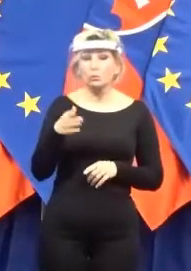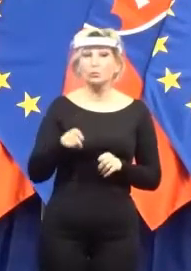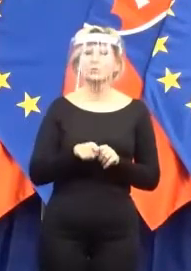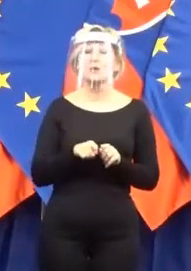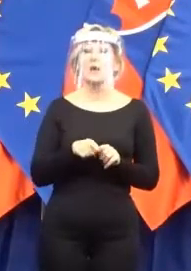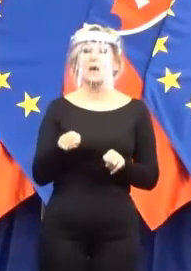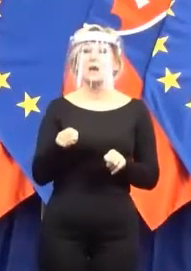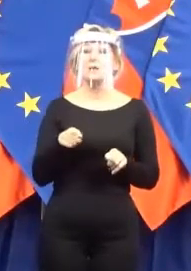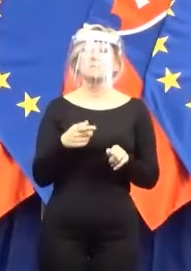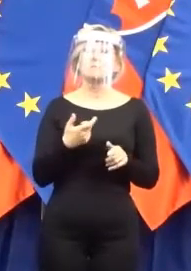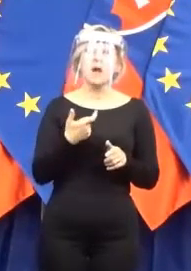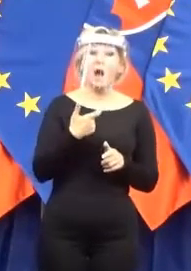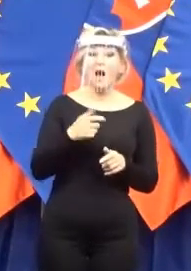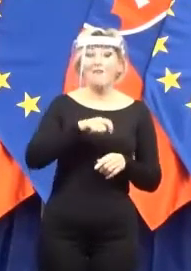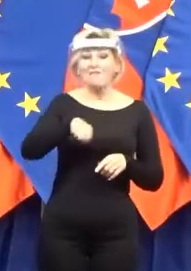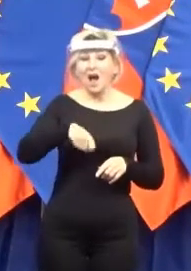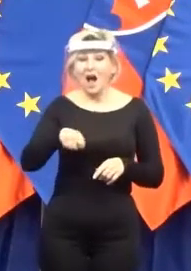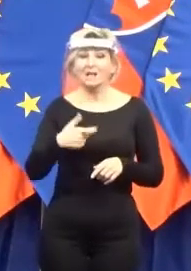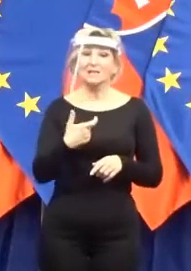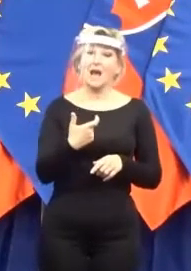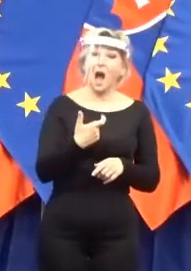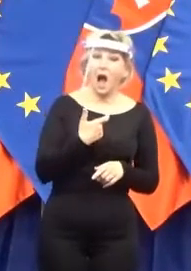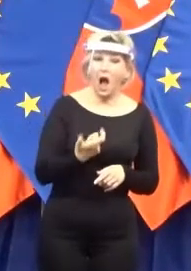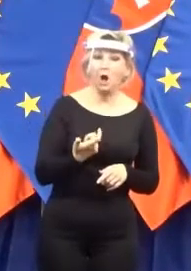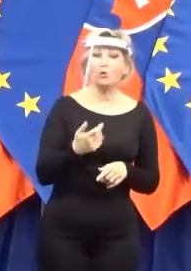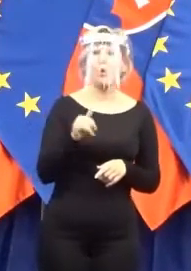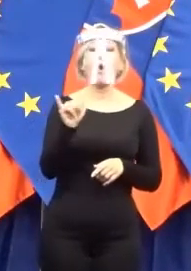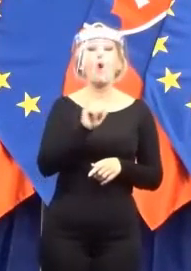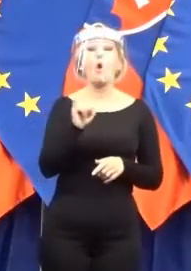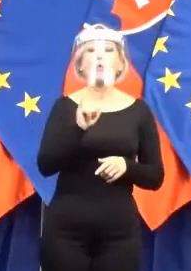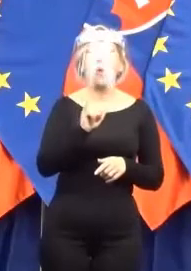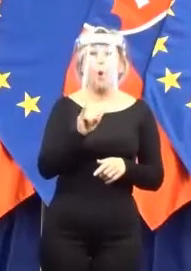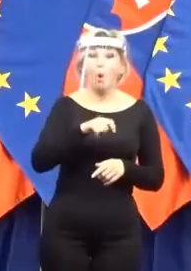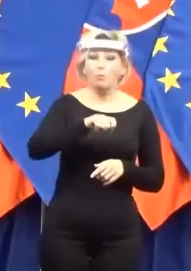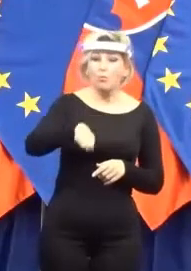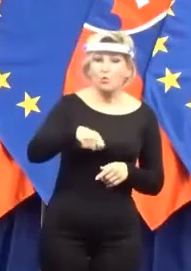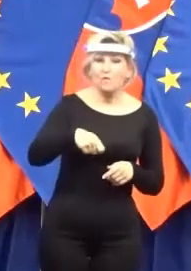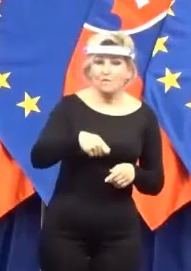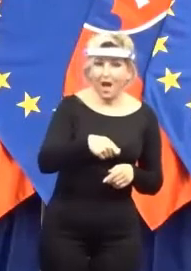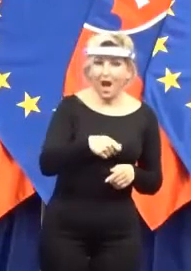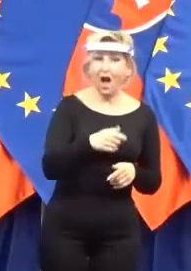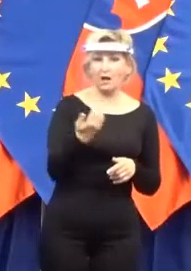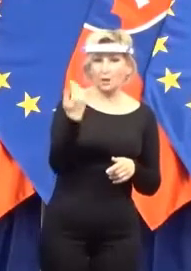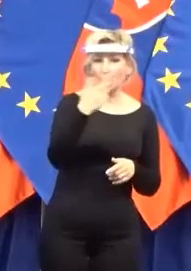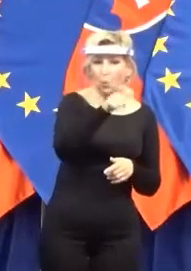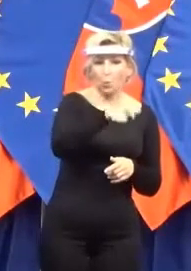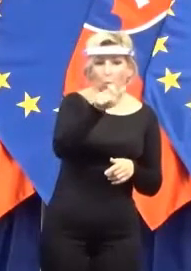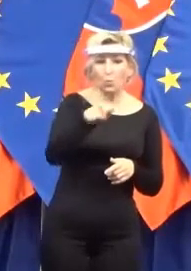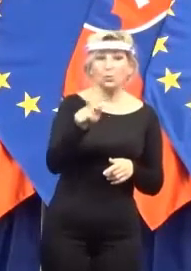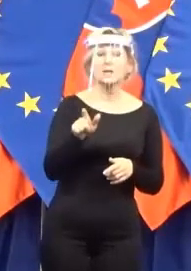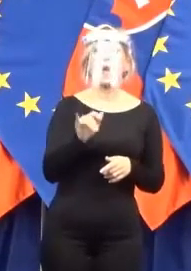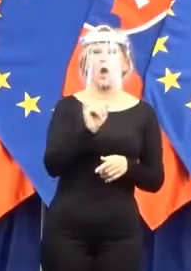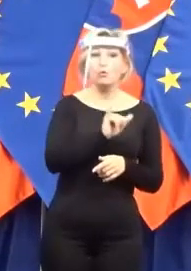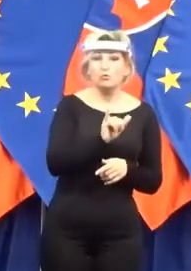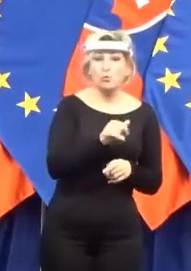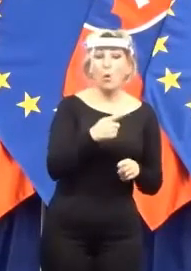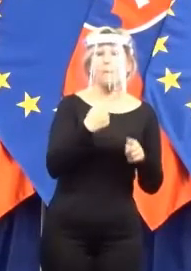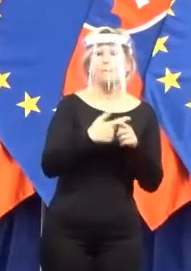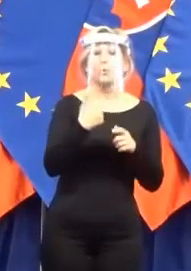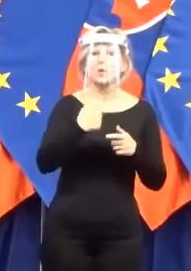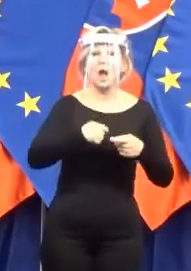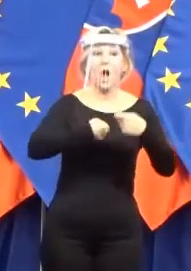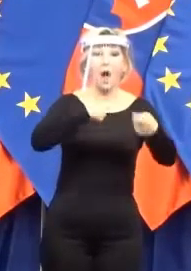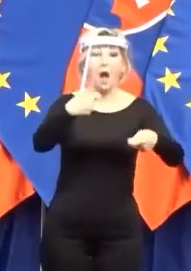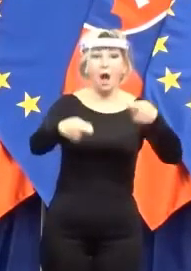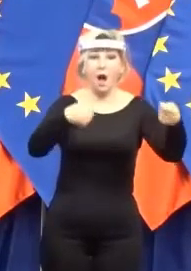akým spôsobom sa bude variť, ako sa bude vydávať stráva a ako sa táto stráva bude následne roznášať alebo